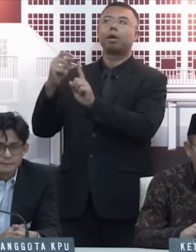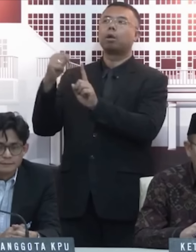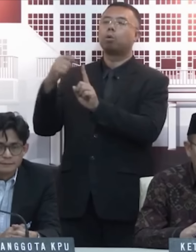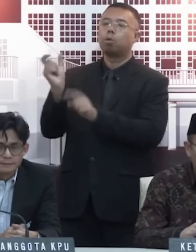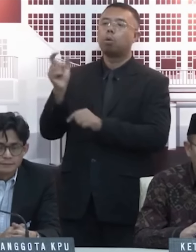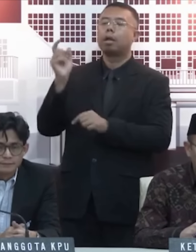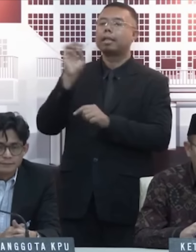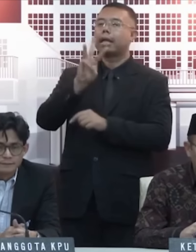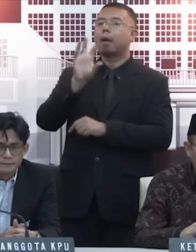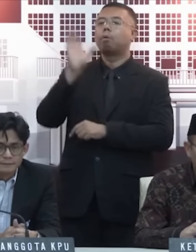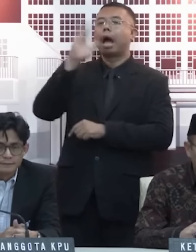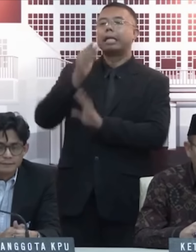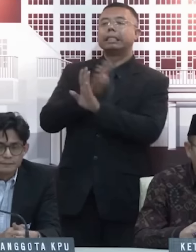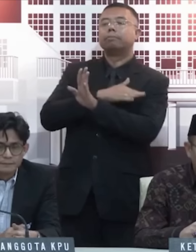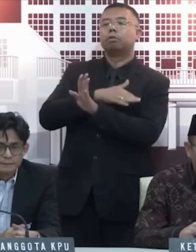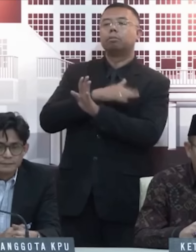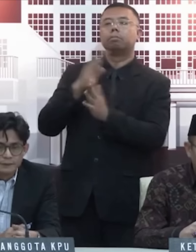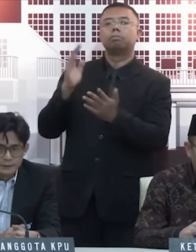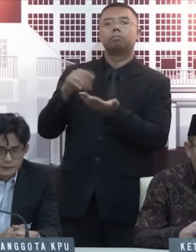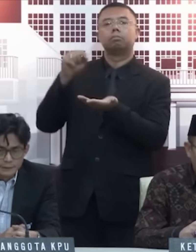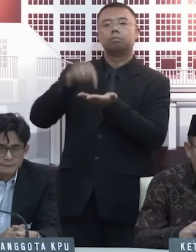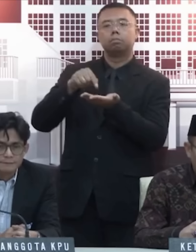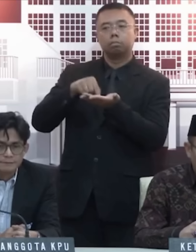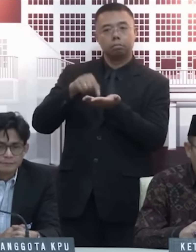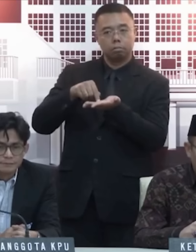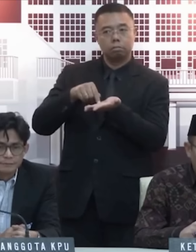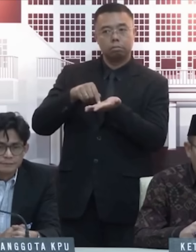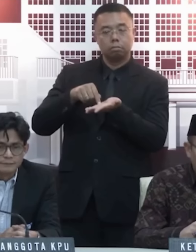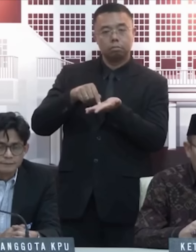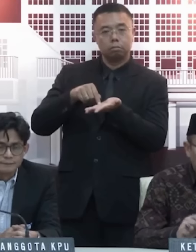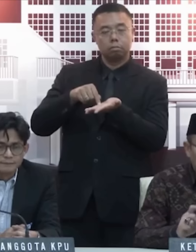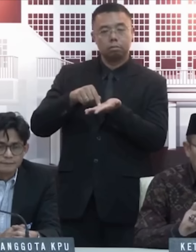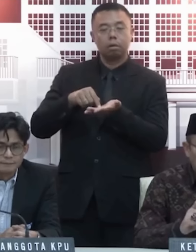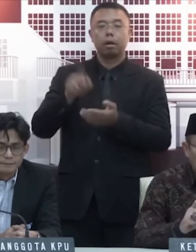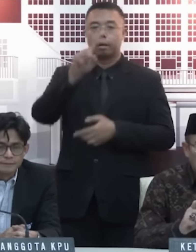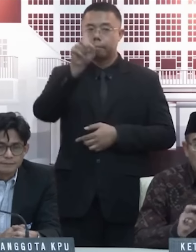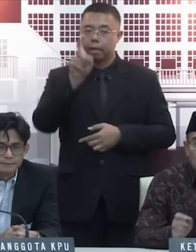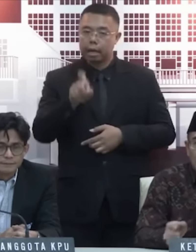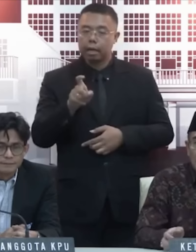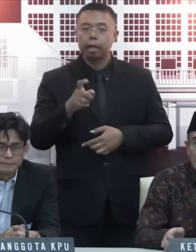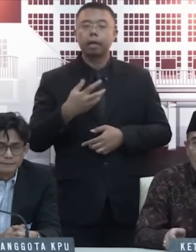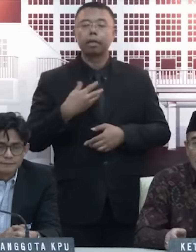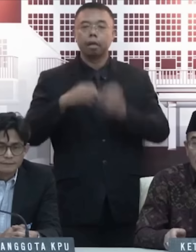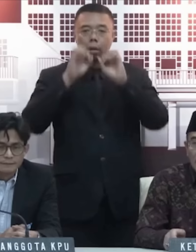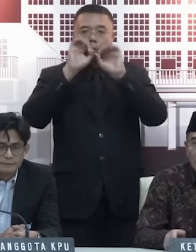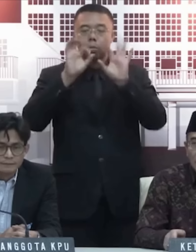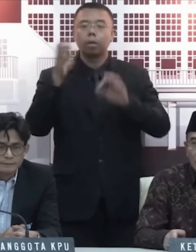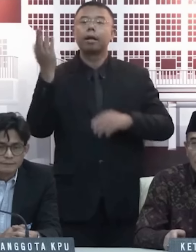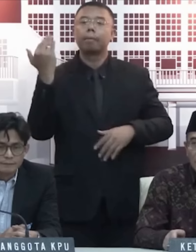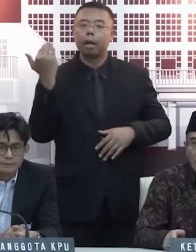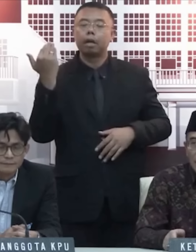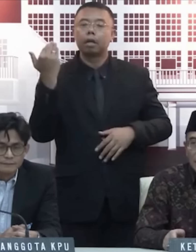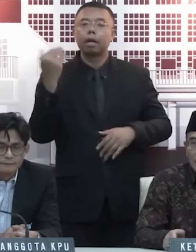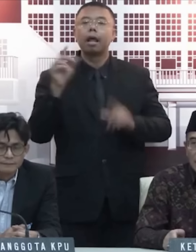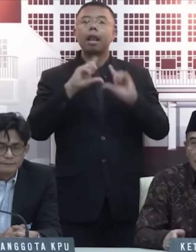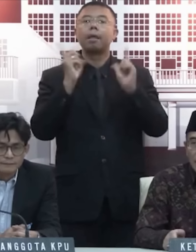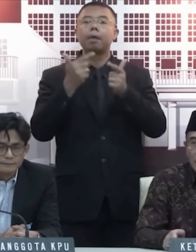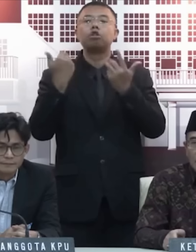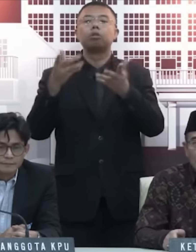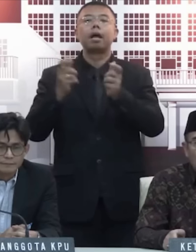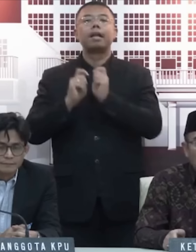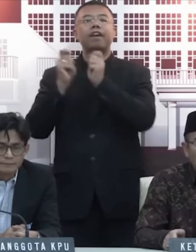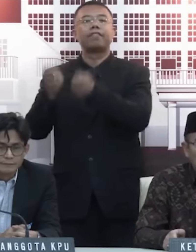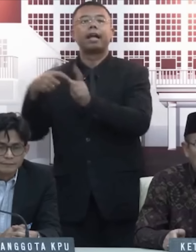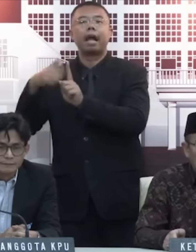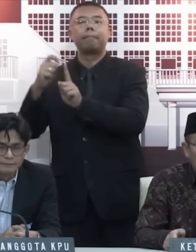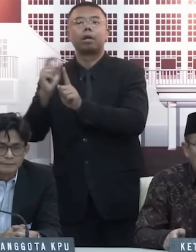30 hari sebelum hari pemungutan suara. Nah pertanyaannya, yang mau dikasihkan kemarin itu lembaga yang terdaftar